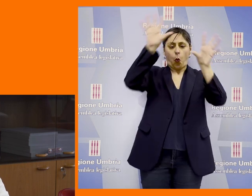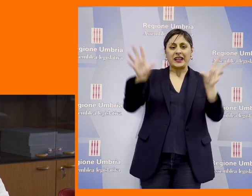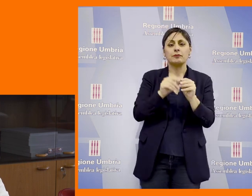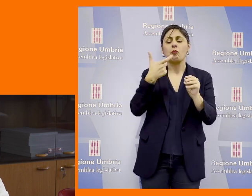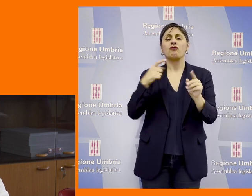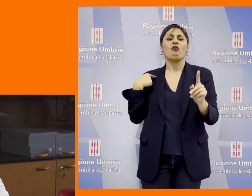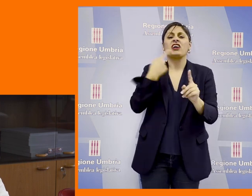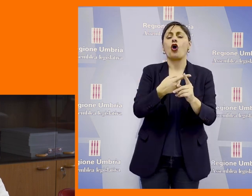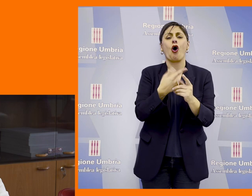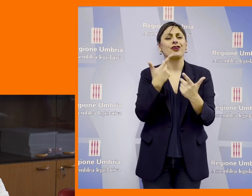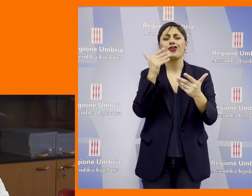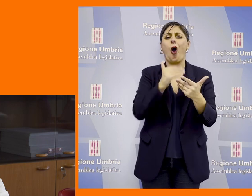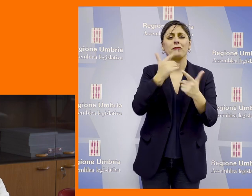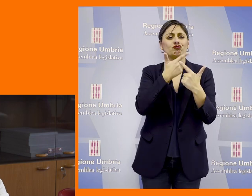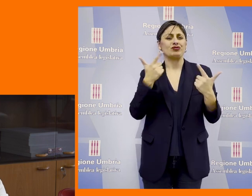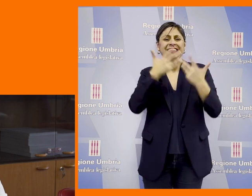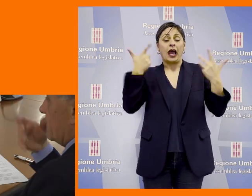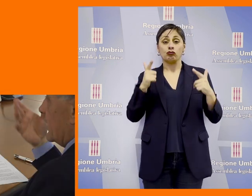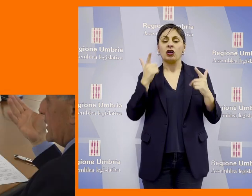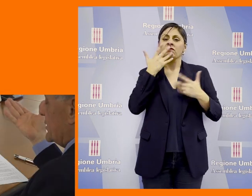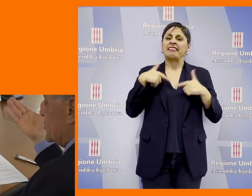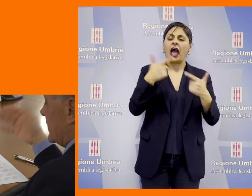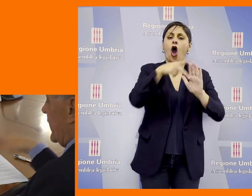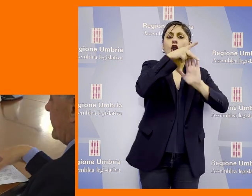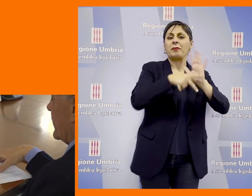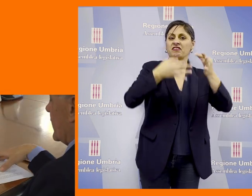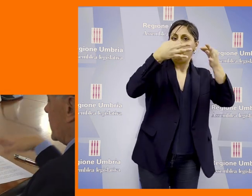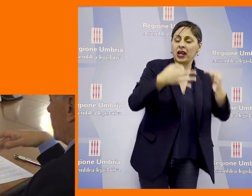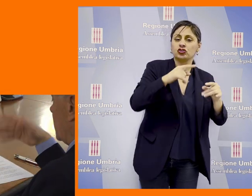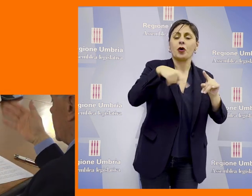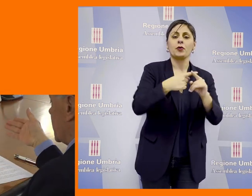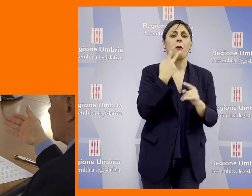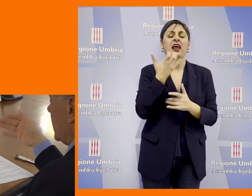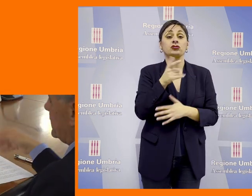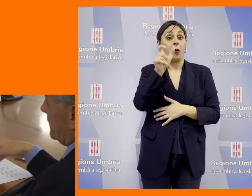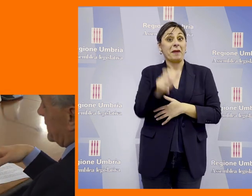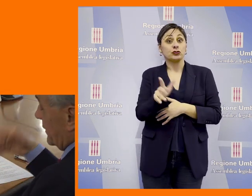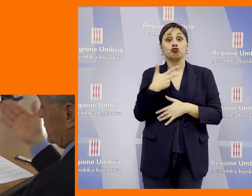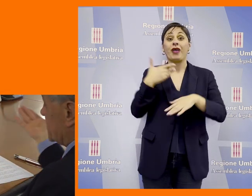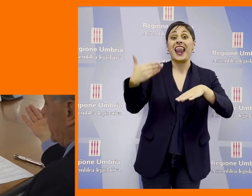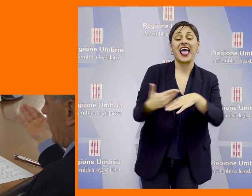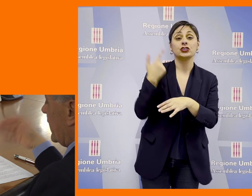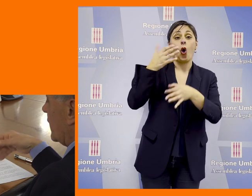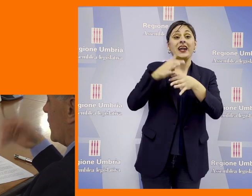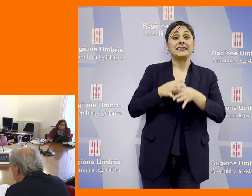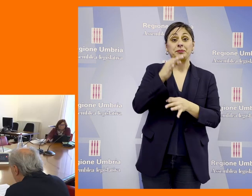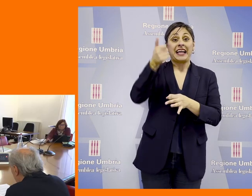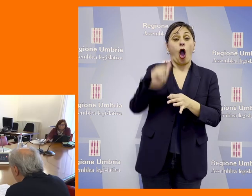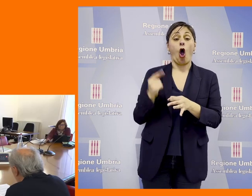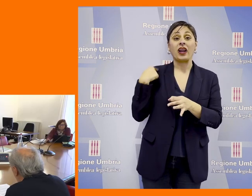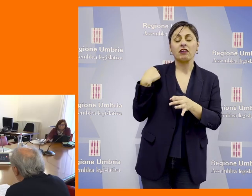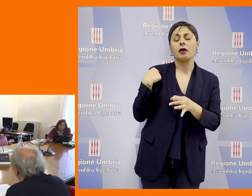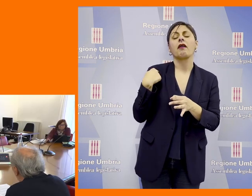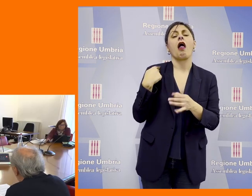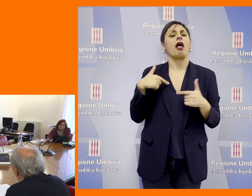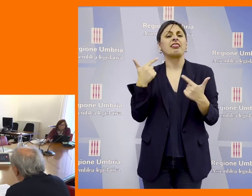è stato lasciato incompleto dando una cornice normativa e anche prevedere una presa in carico della persona con lesioni con un